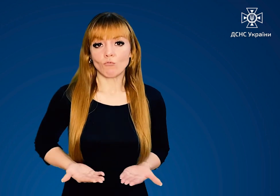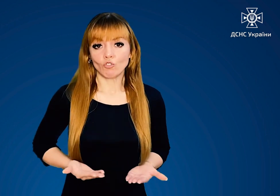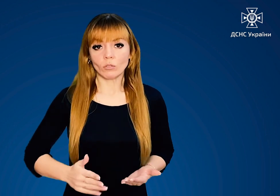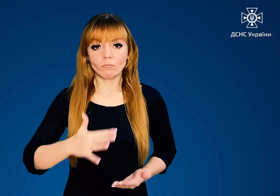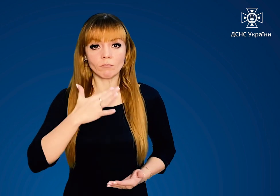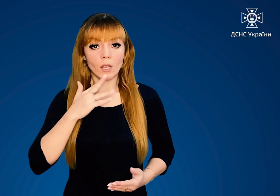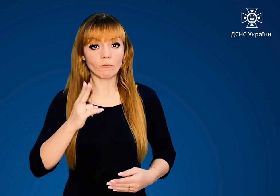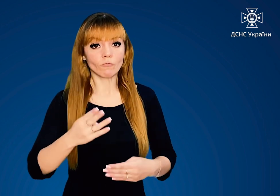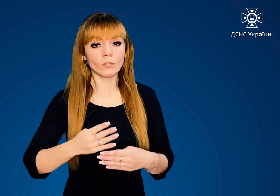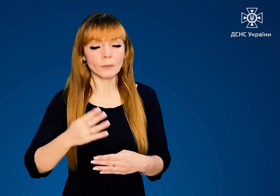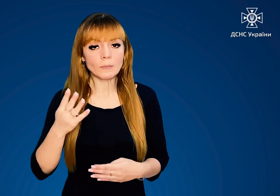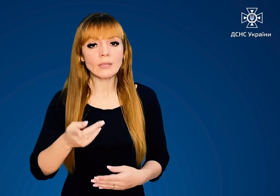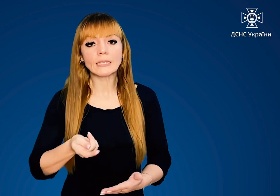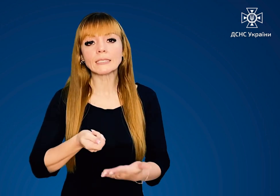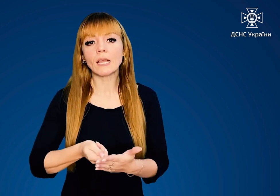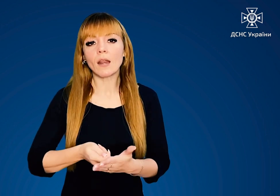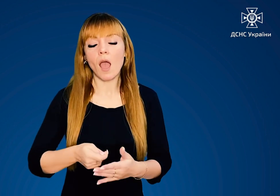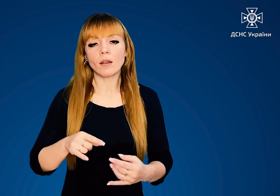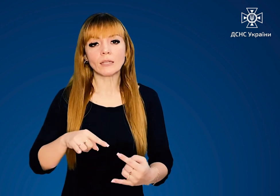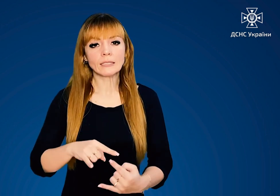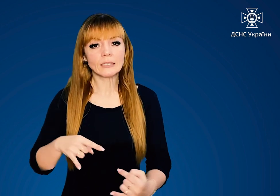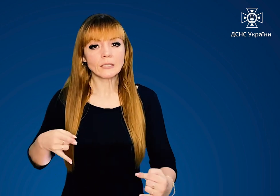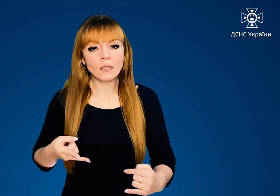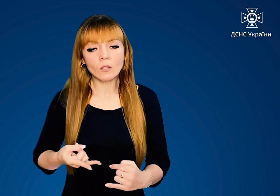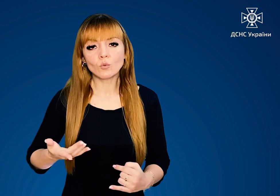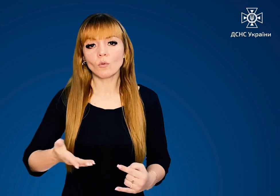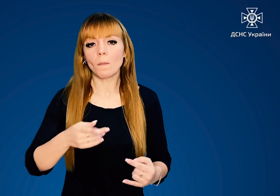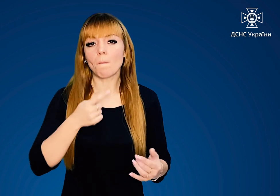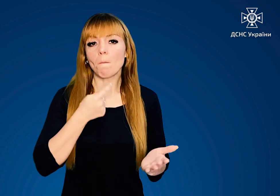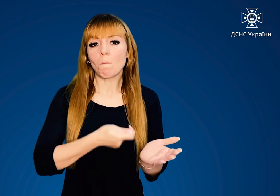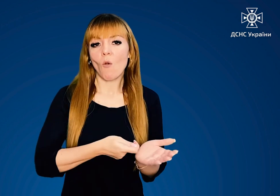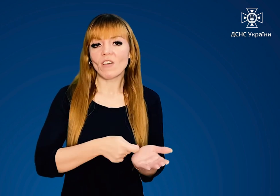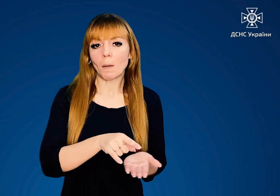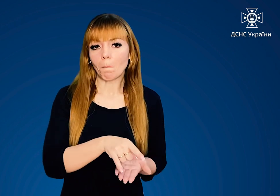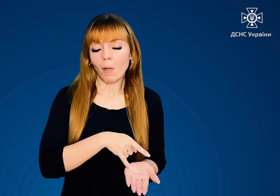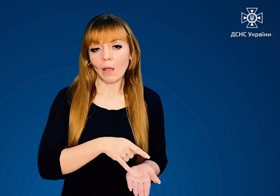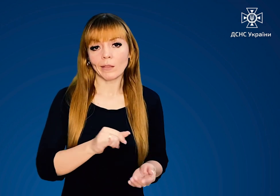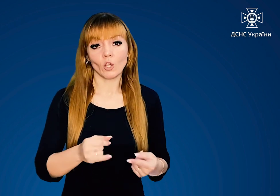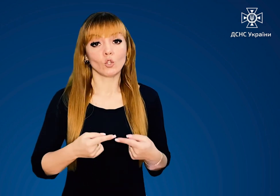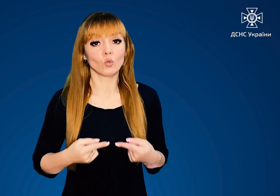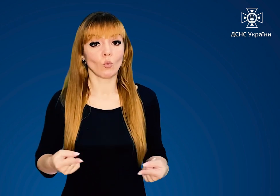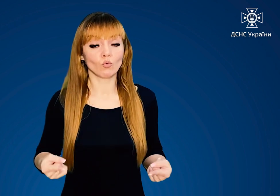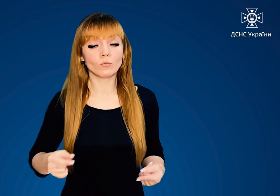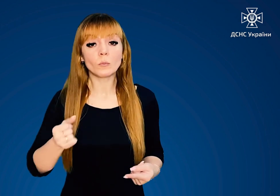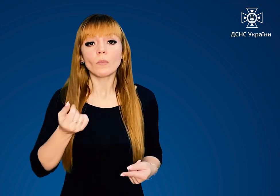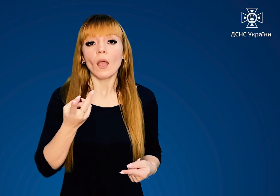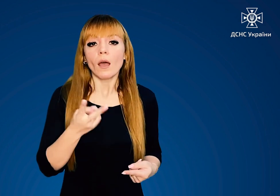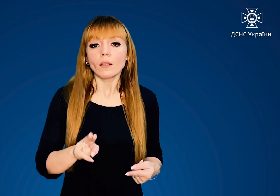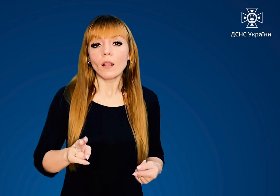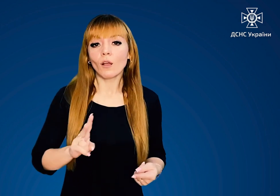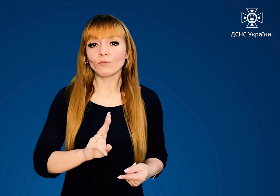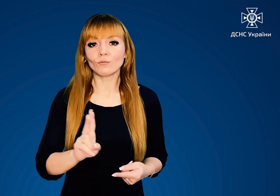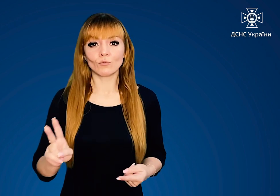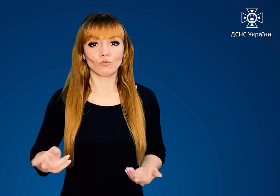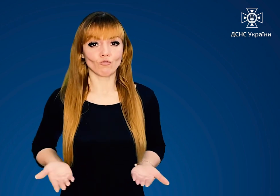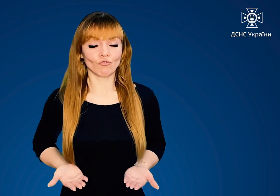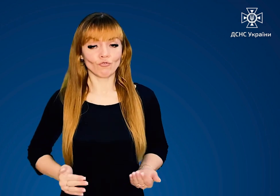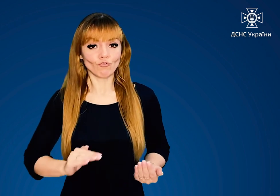багатоквартирних будинків – зарядну станцію, павербанк тощо. А для мешканців приватного